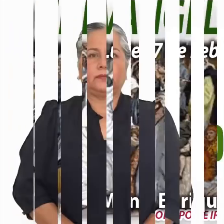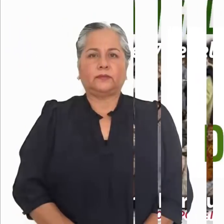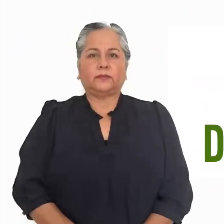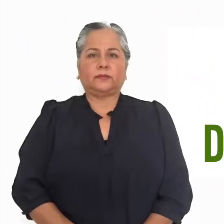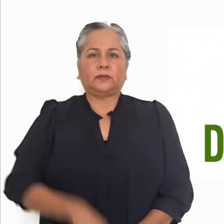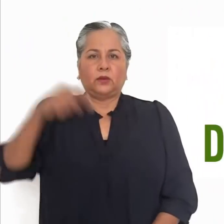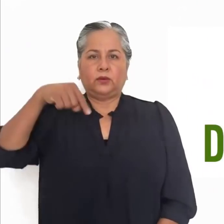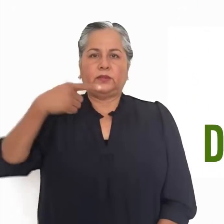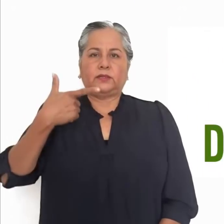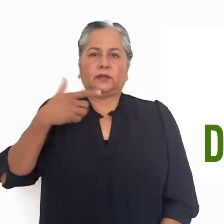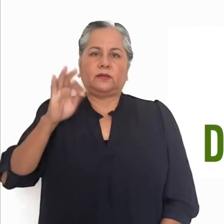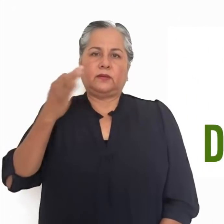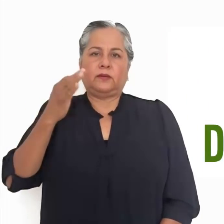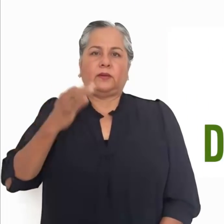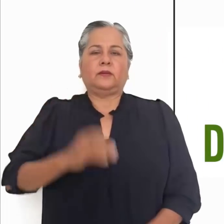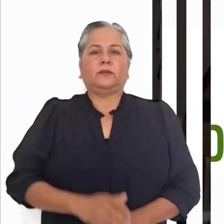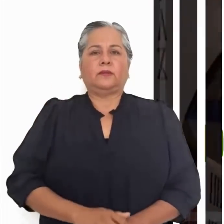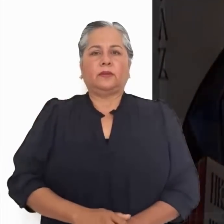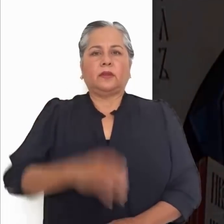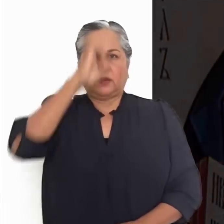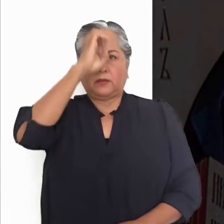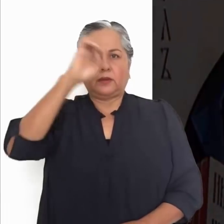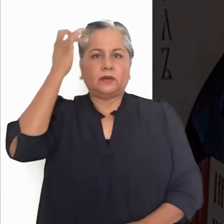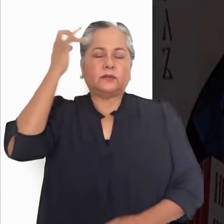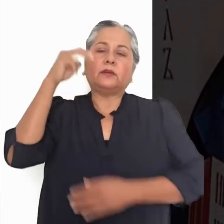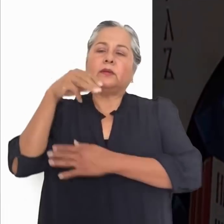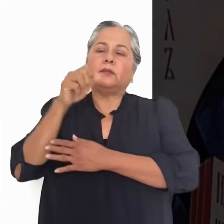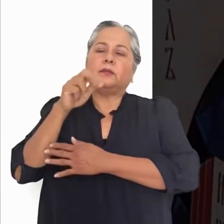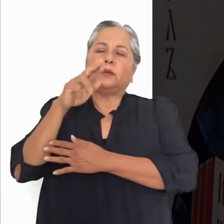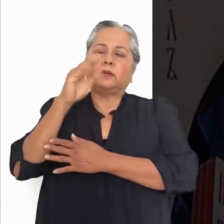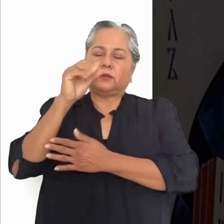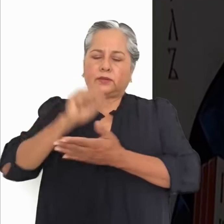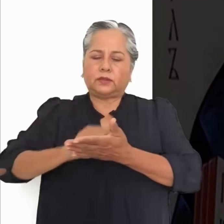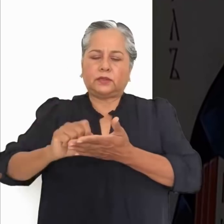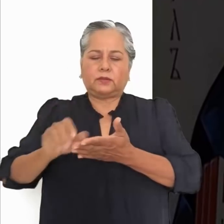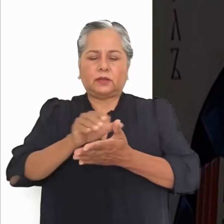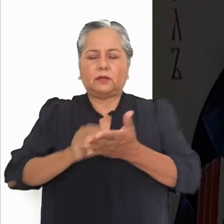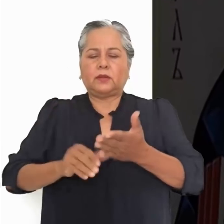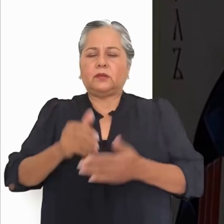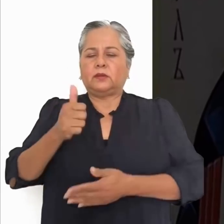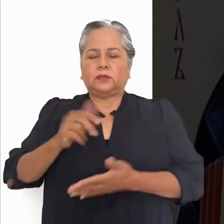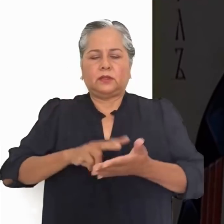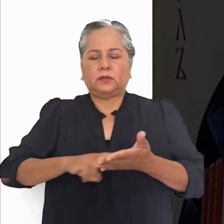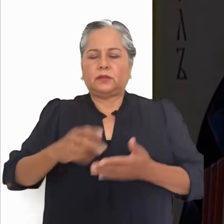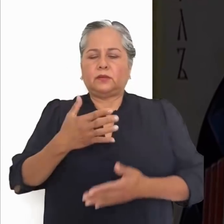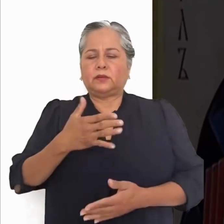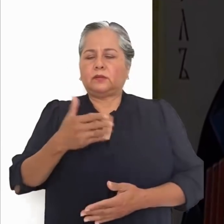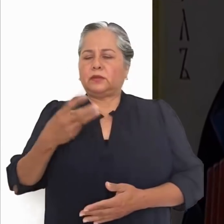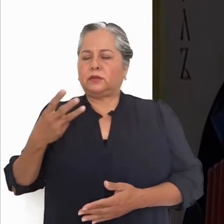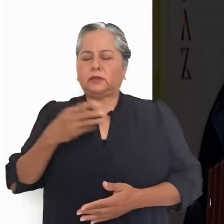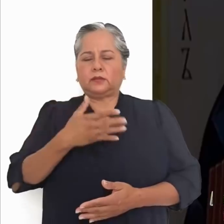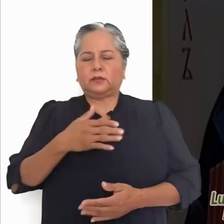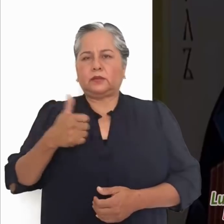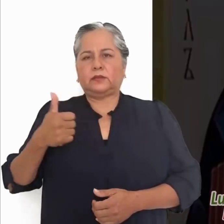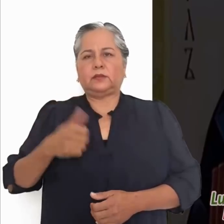7 de Febrero, Evangelio según San Marcos, capítulo 6, versículos del 53